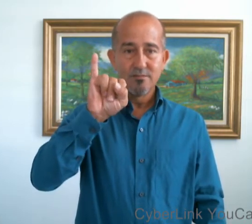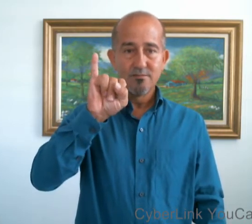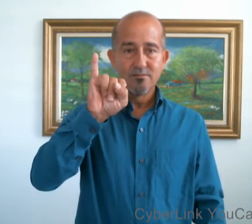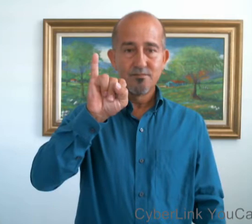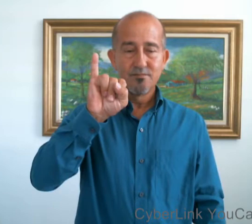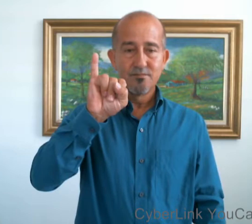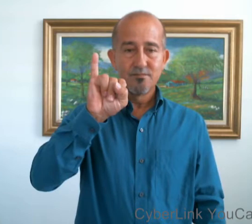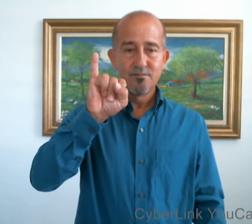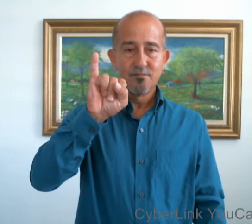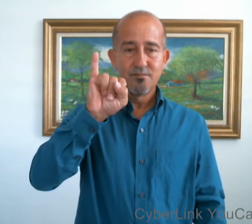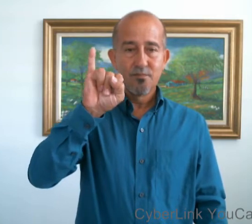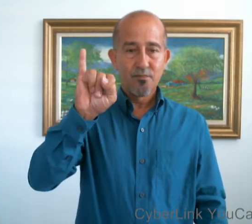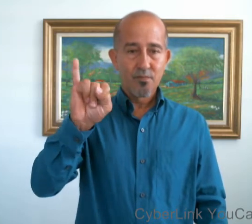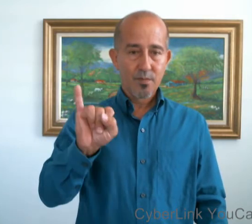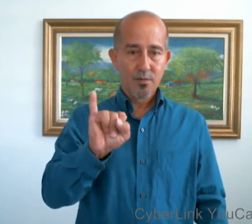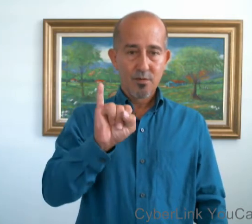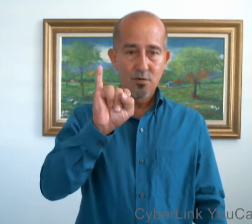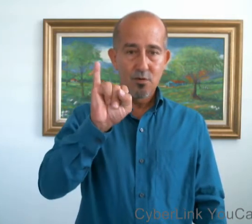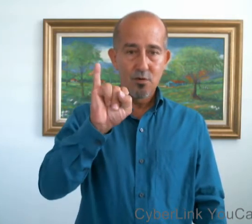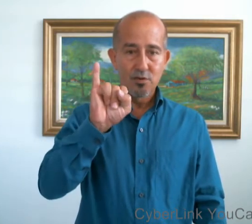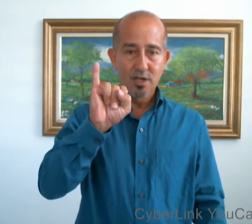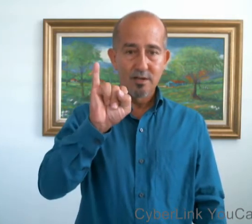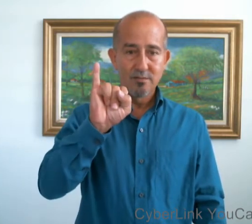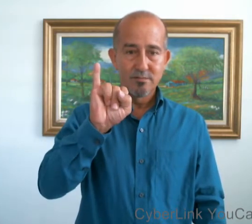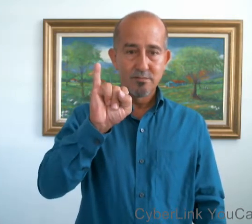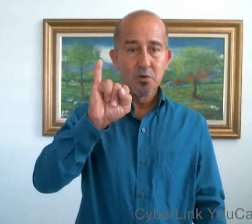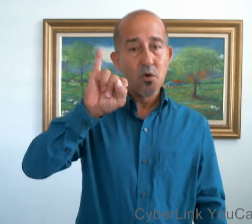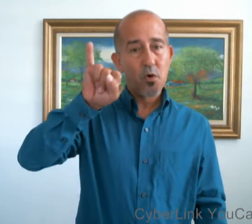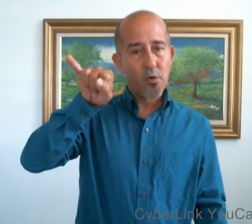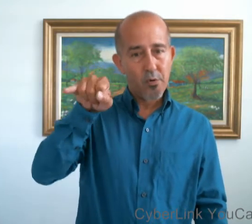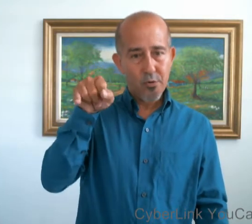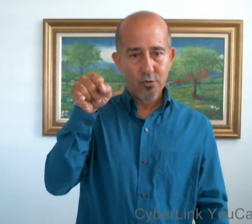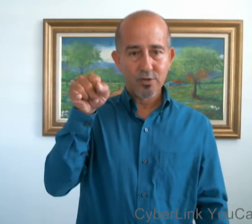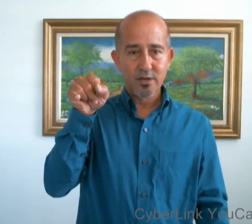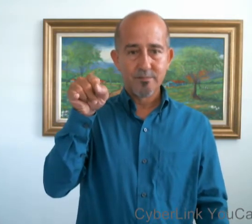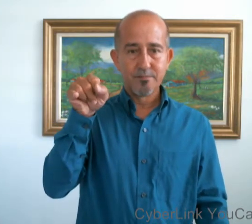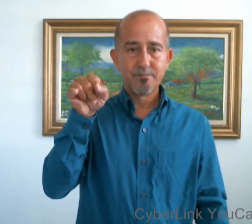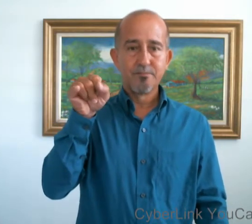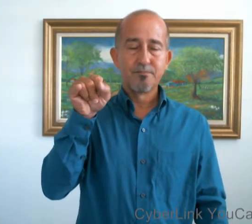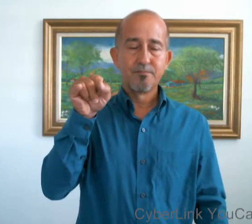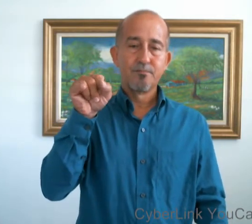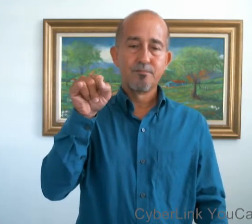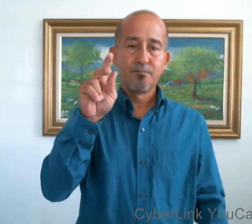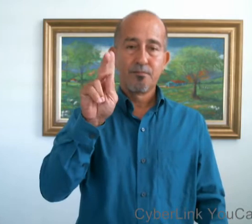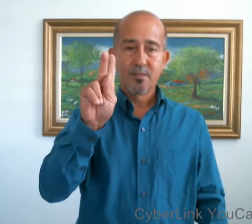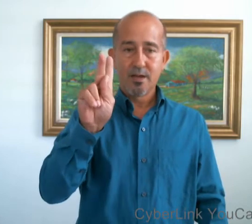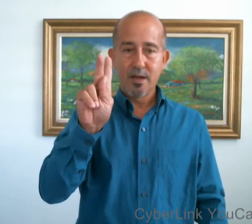I, J, O, J, K,